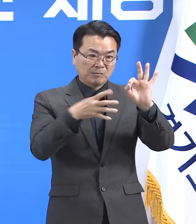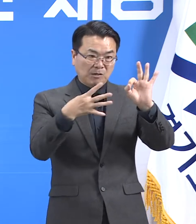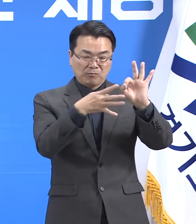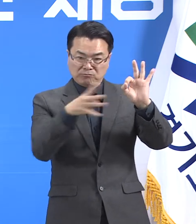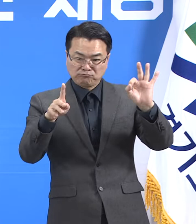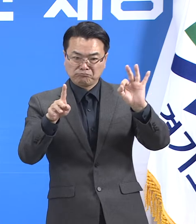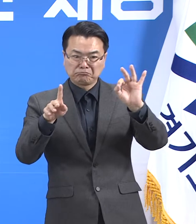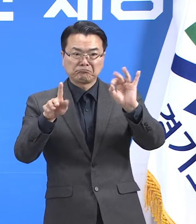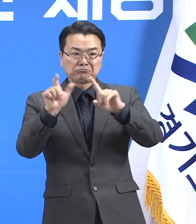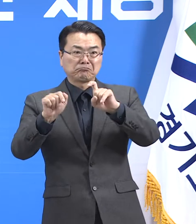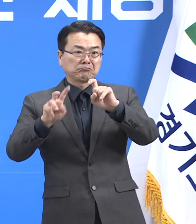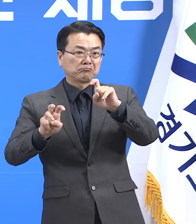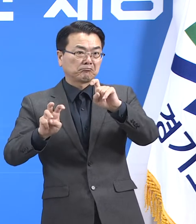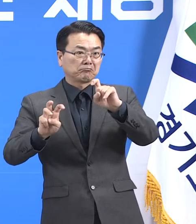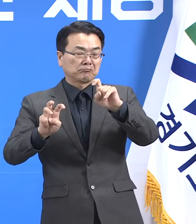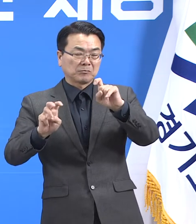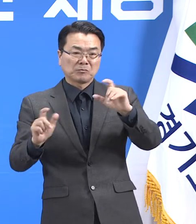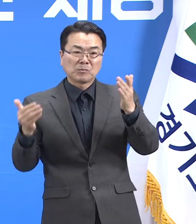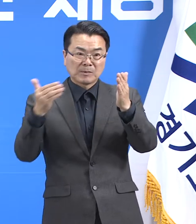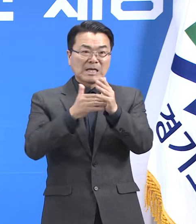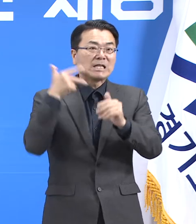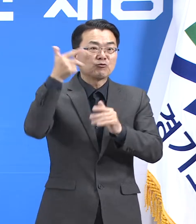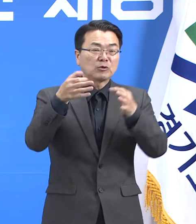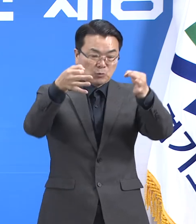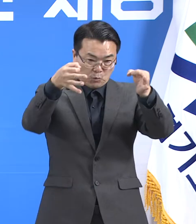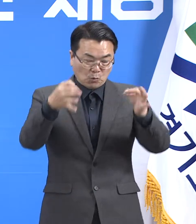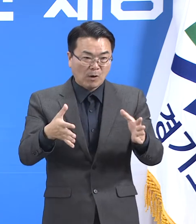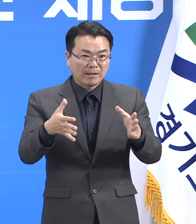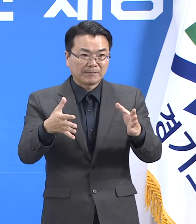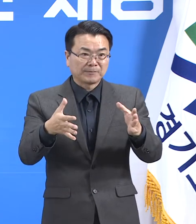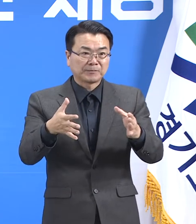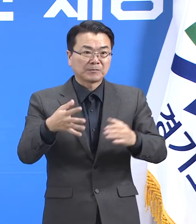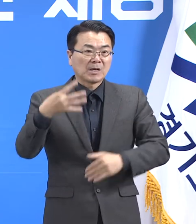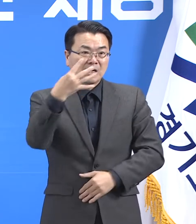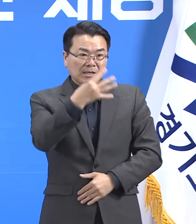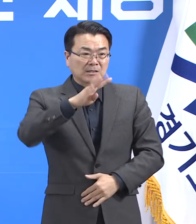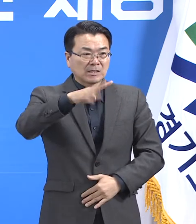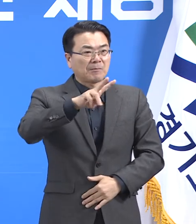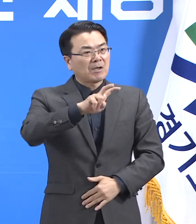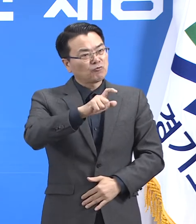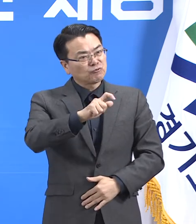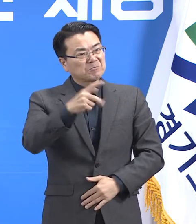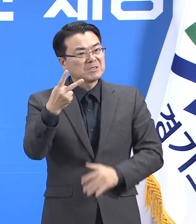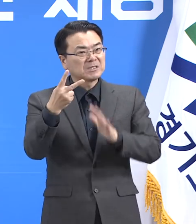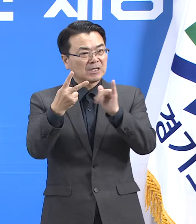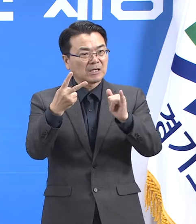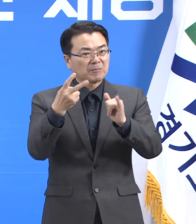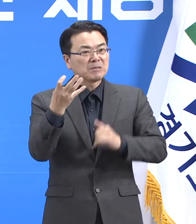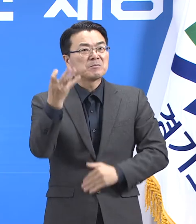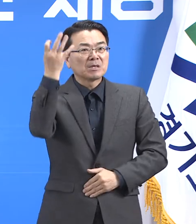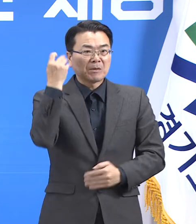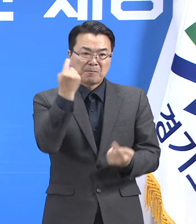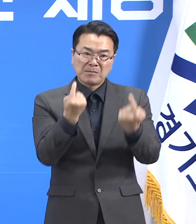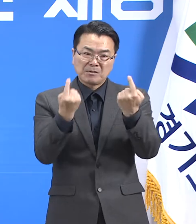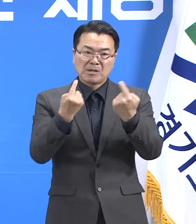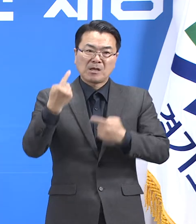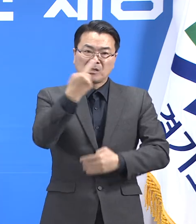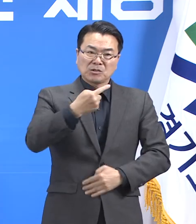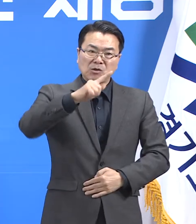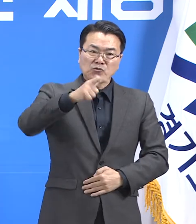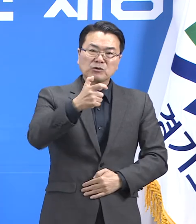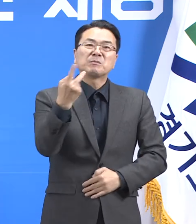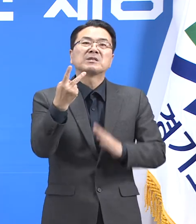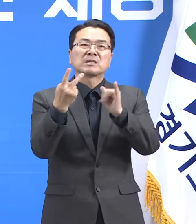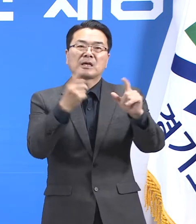10월 30일까지 한 주간 발생한 도내 확진자 수는 4,462명으로 전주 대비 1,025명 증가했습니다.